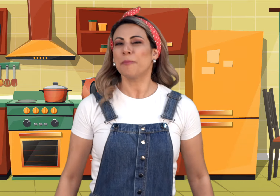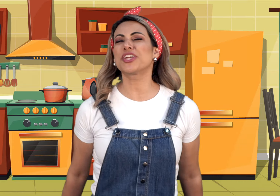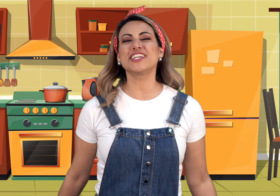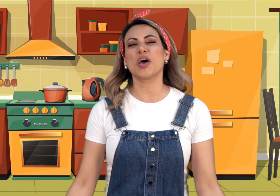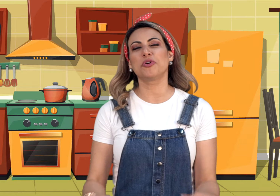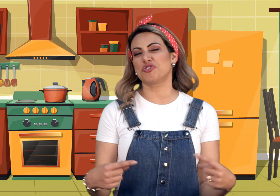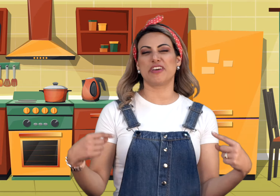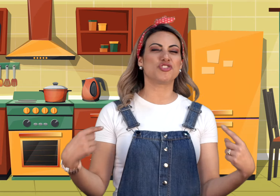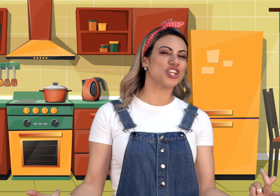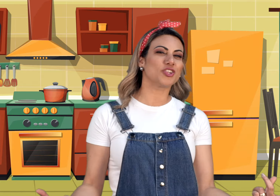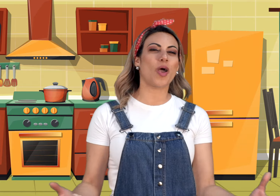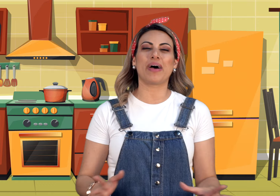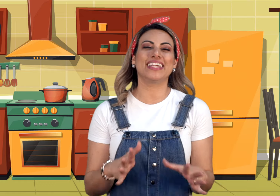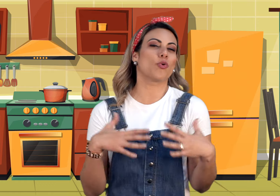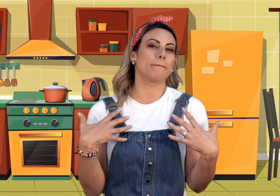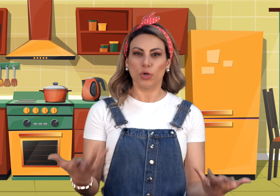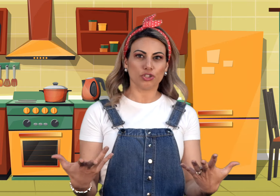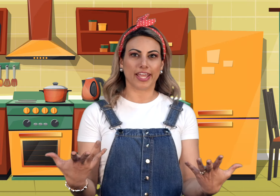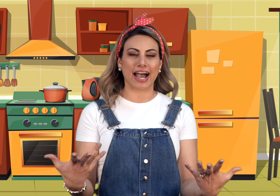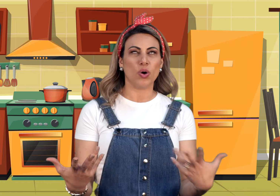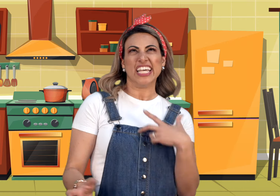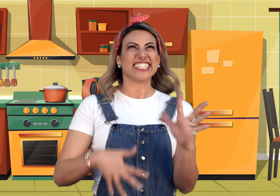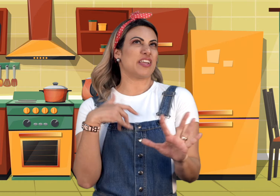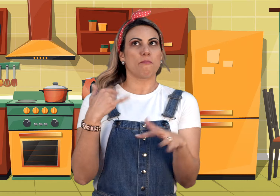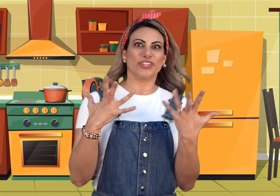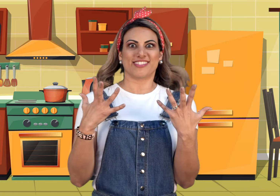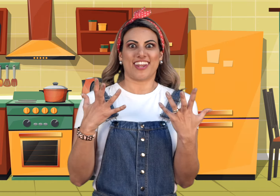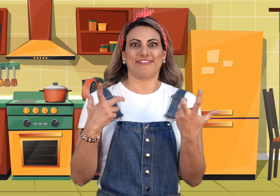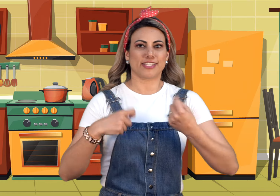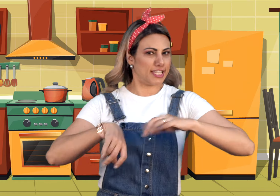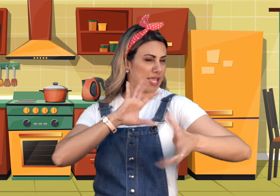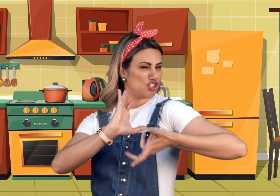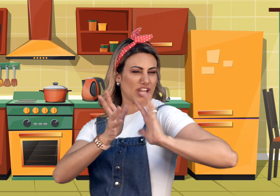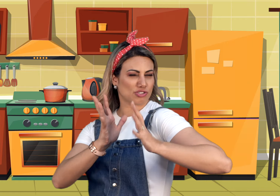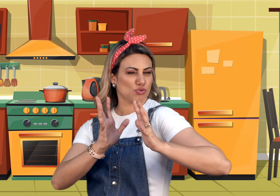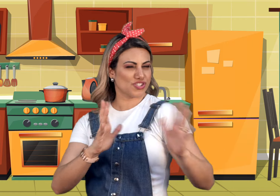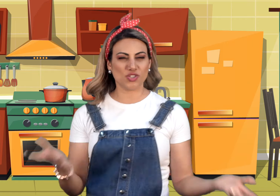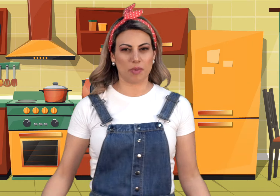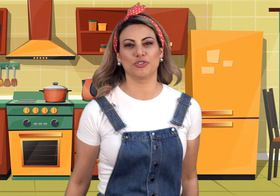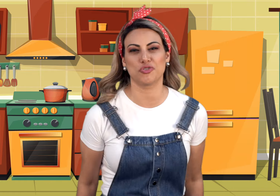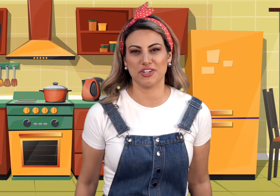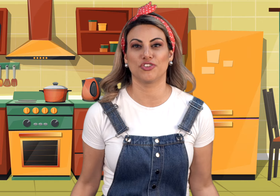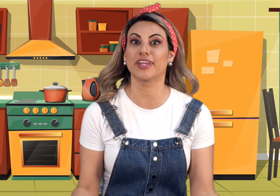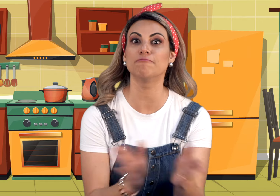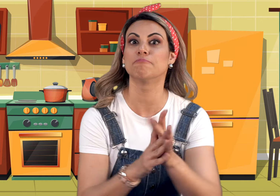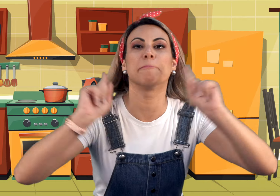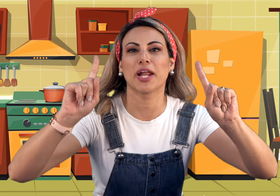porque isso é muito divertido, é uma língua muito legal, que tem muitas caretas, que tem gestos, isso é muito divertido. Então, bora